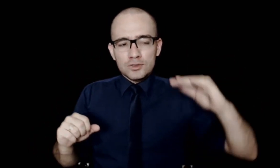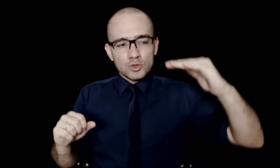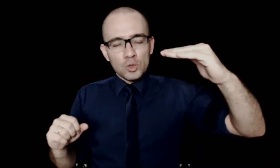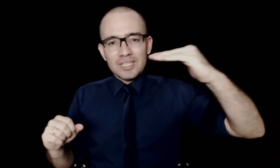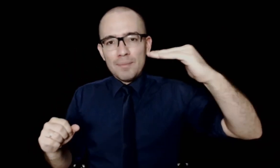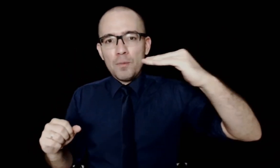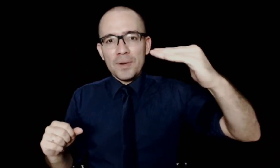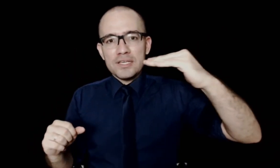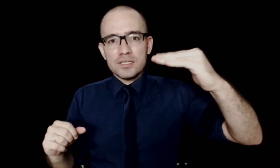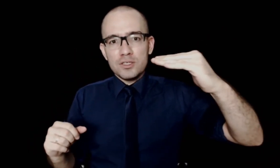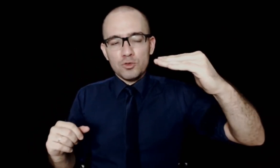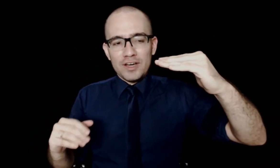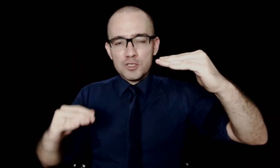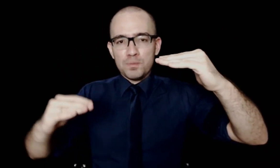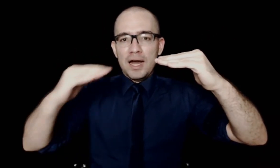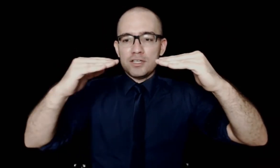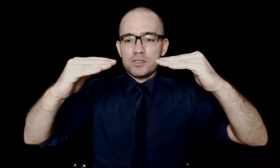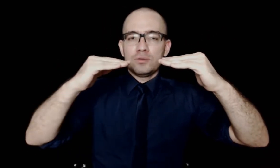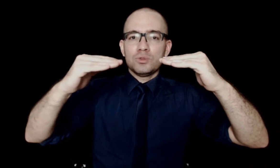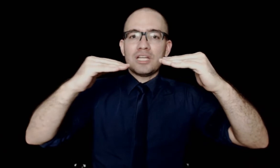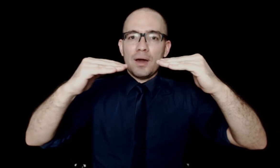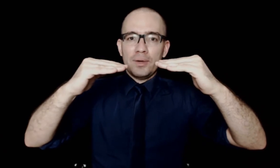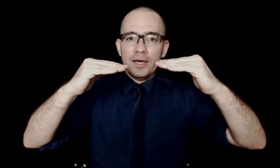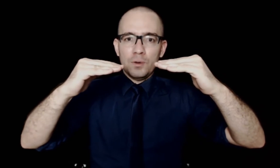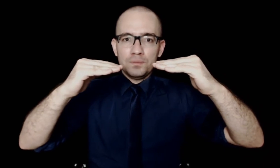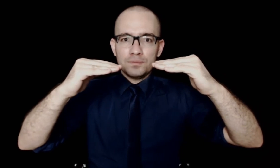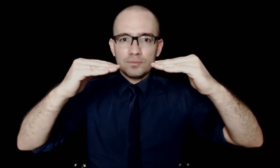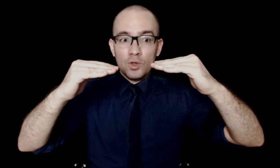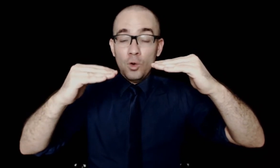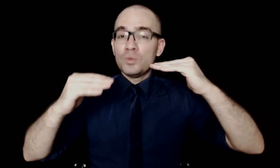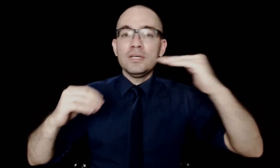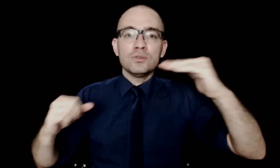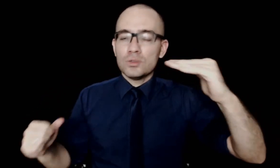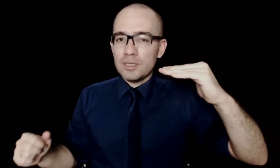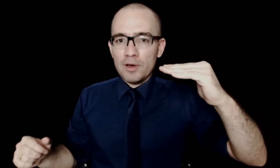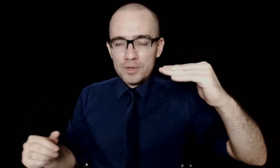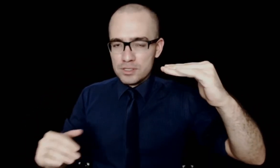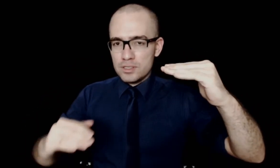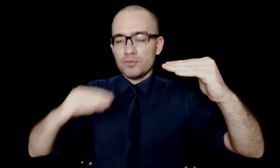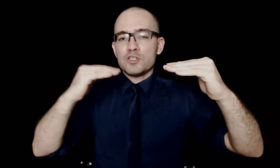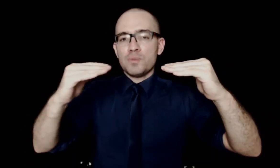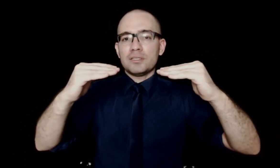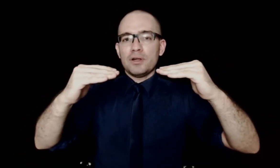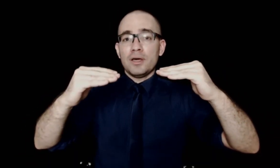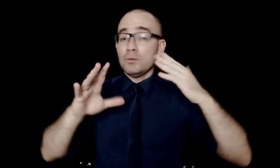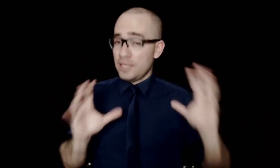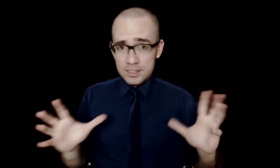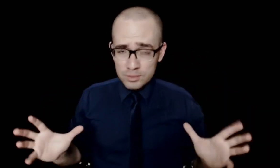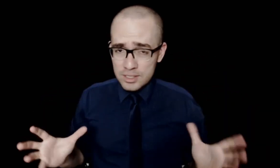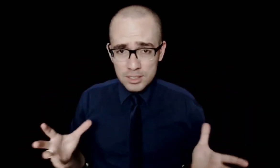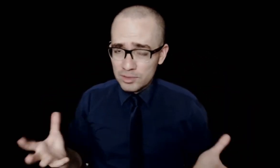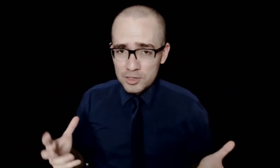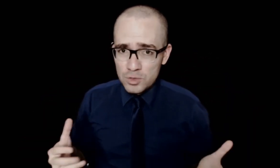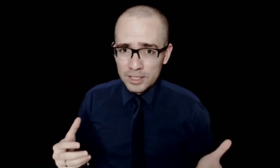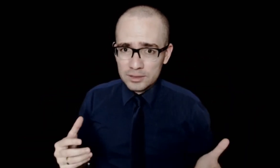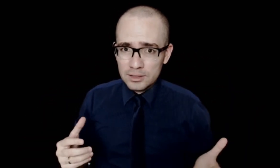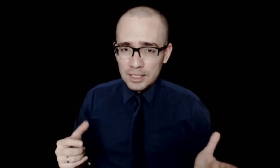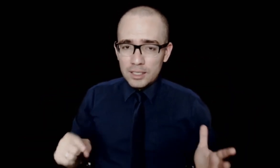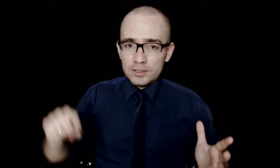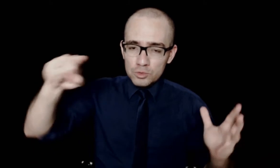Todo trabalho prescrito faz parte do trabalho real. Ou nem todo trabalho prescrito faz parte do trabalho real. Essa segunda assertiva está mais correta. Então,